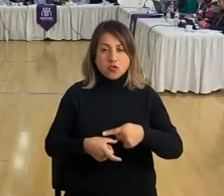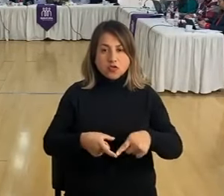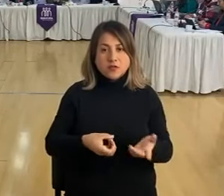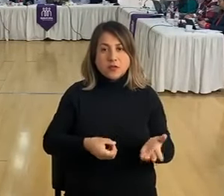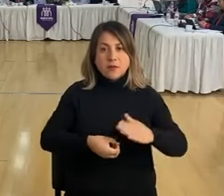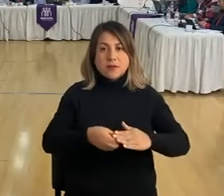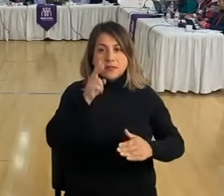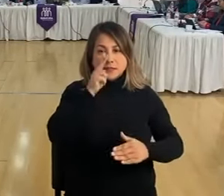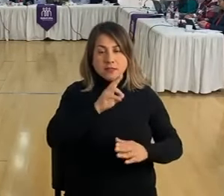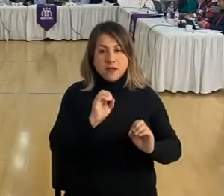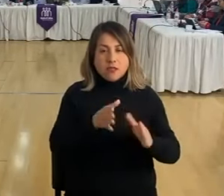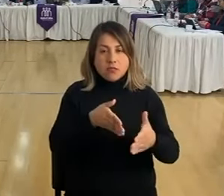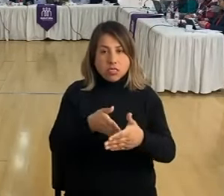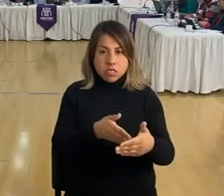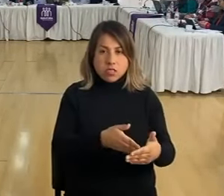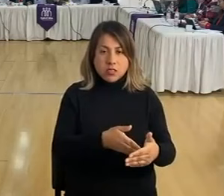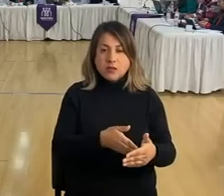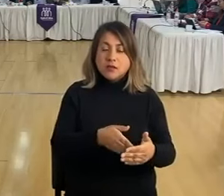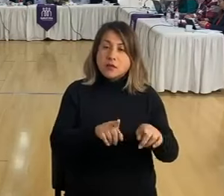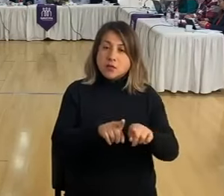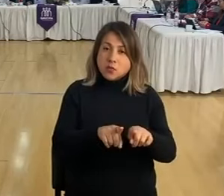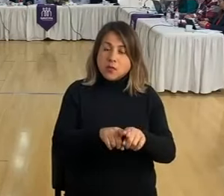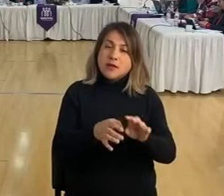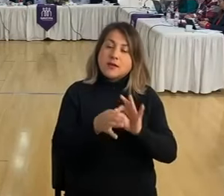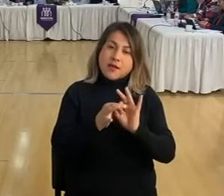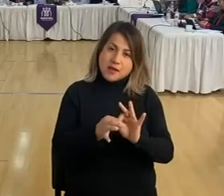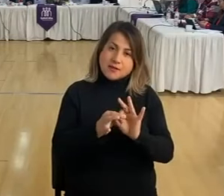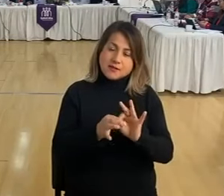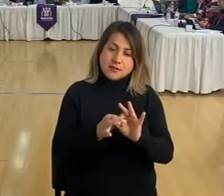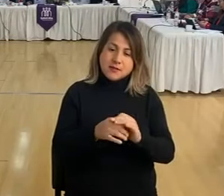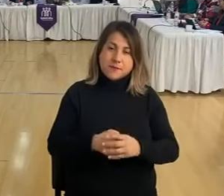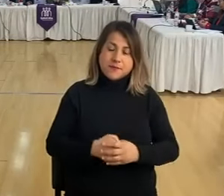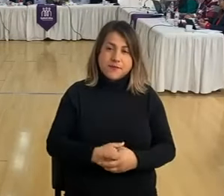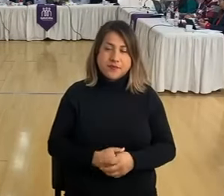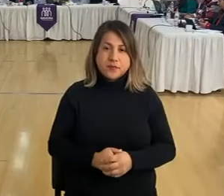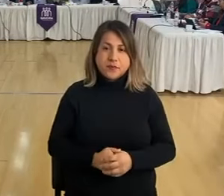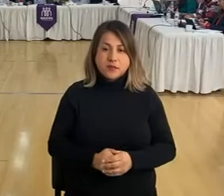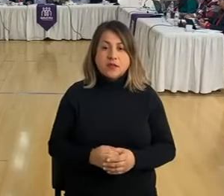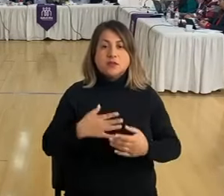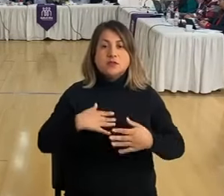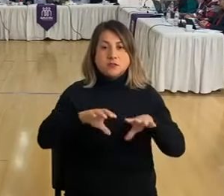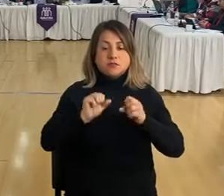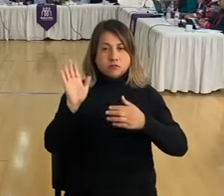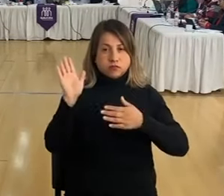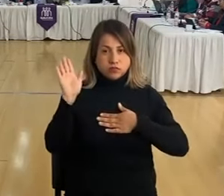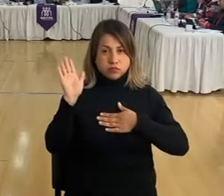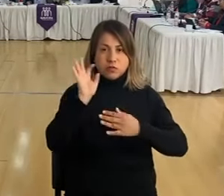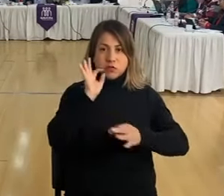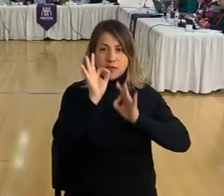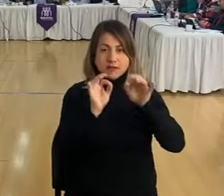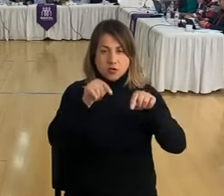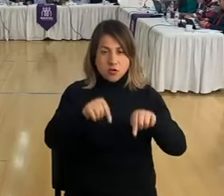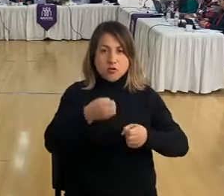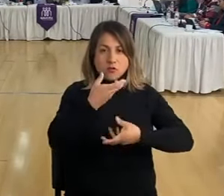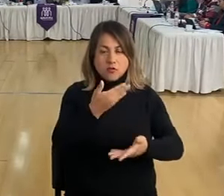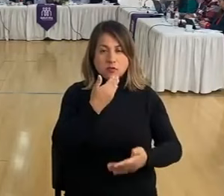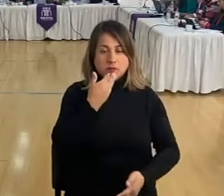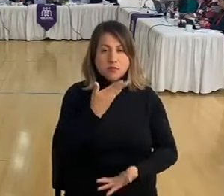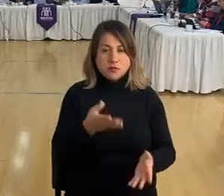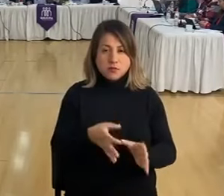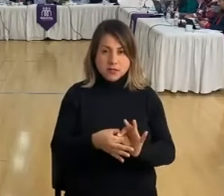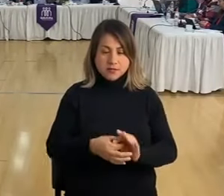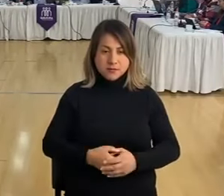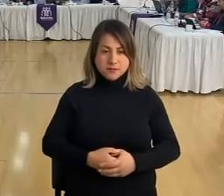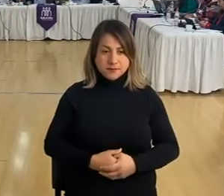el tránsito en ellos. que están agradecidos, y yo me comprometí en que lo iba a decir hoy día también. Así que muchas